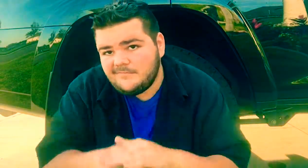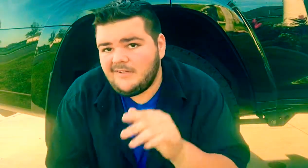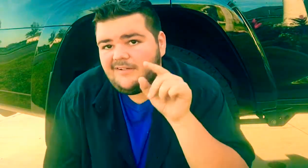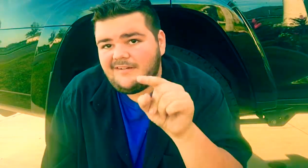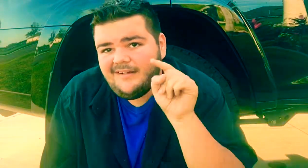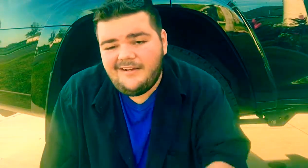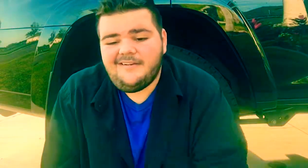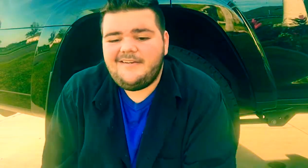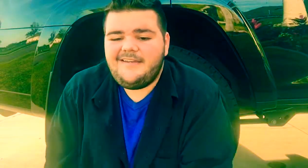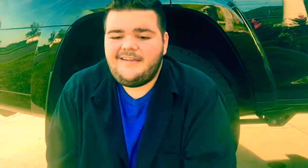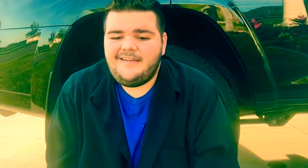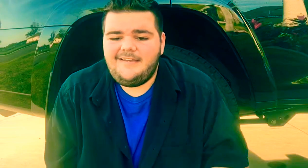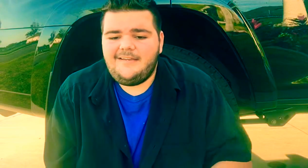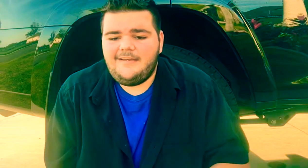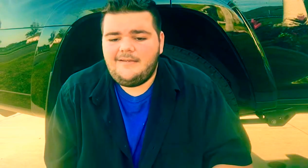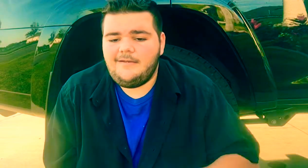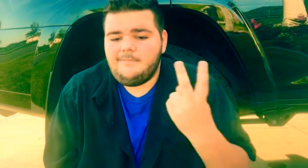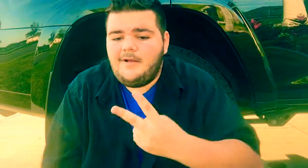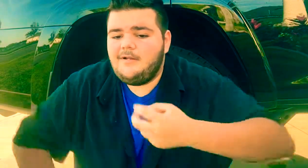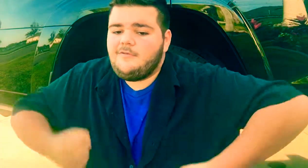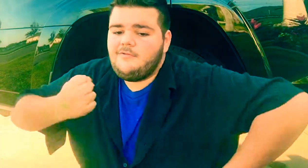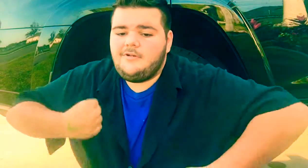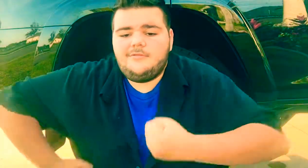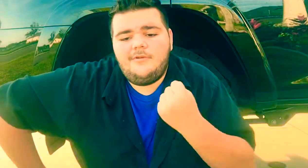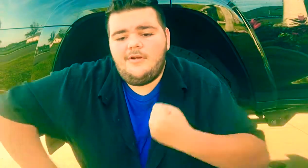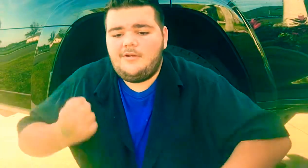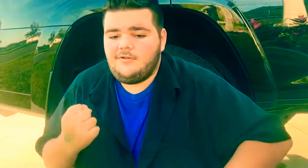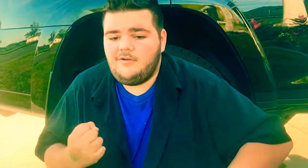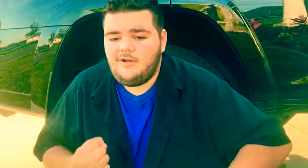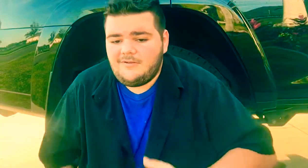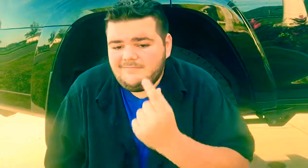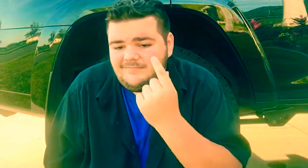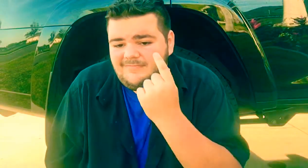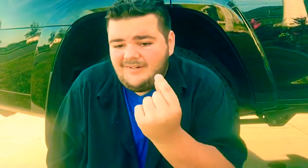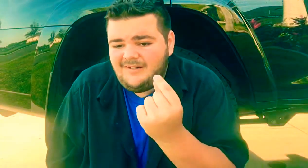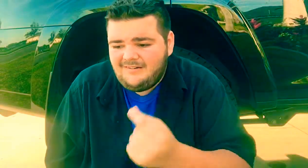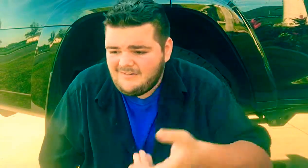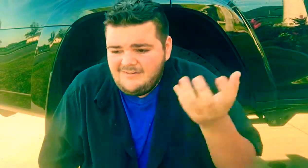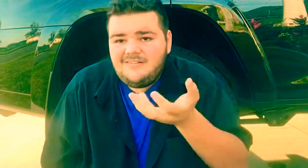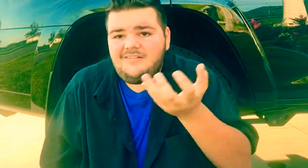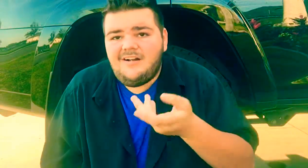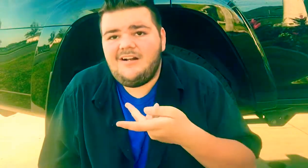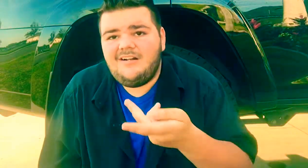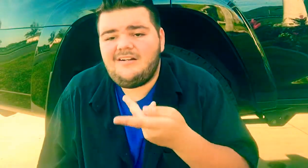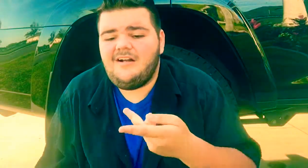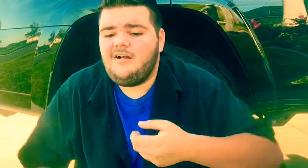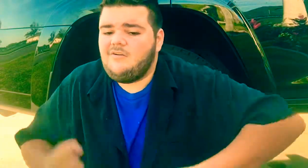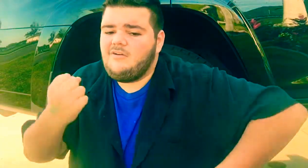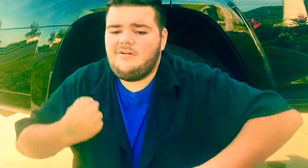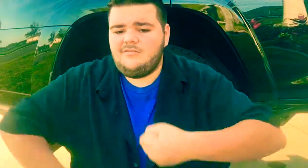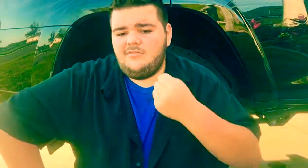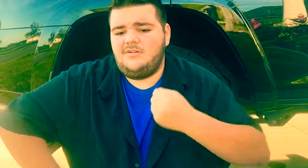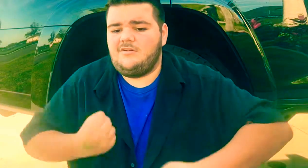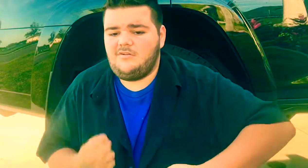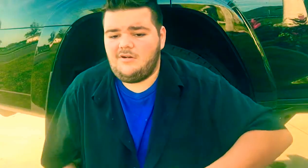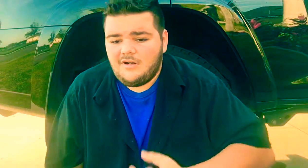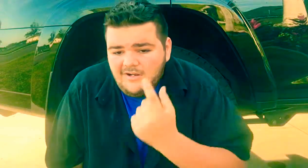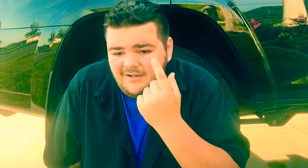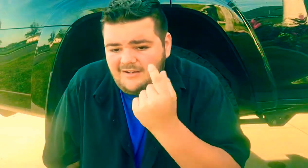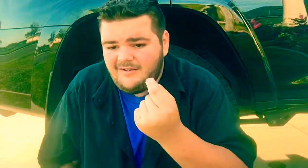ないのどうせまた Run Run Run 傷ついてたって Run Run Run ま